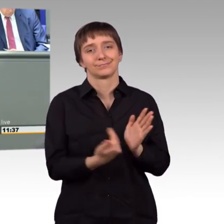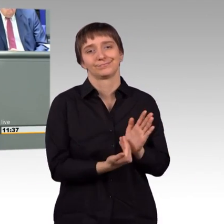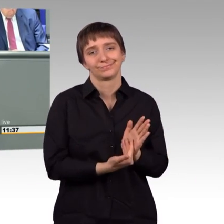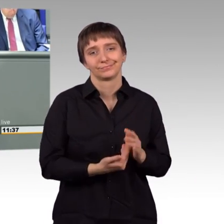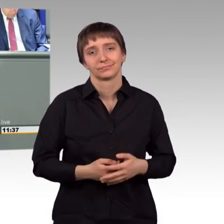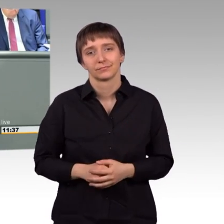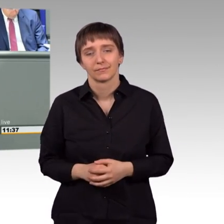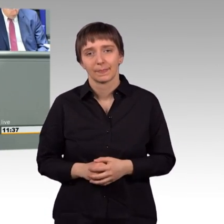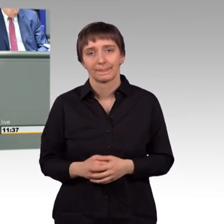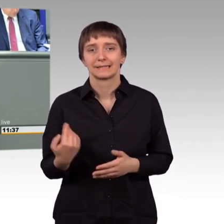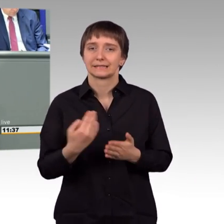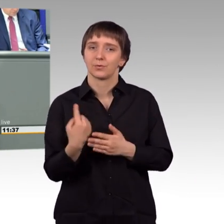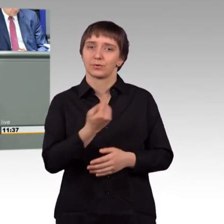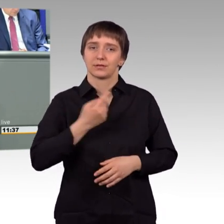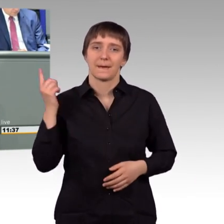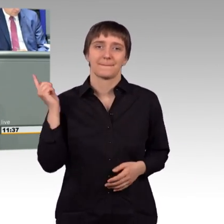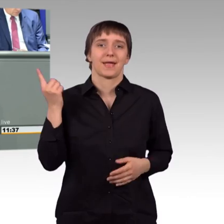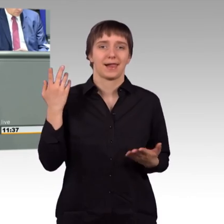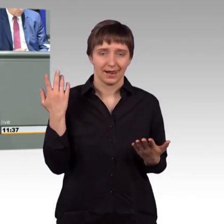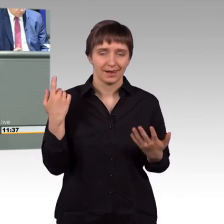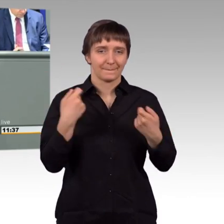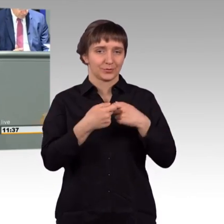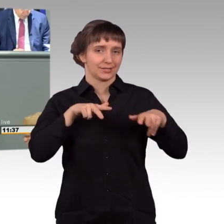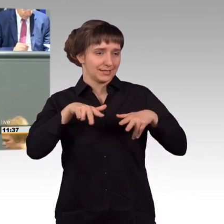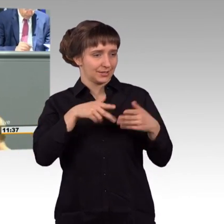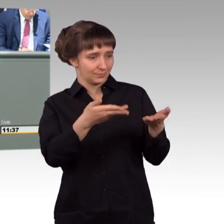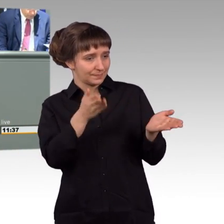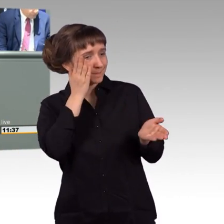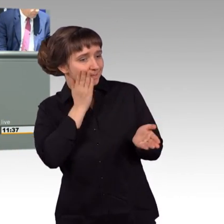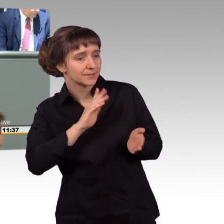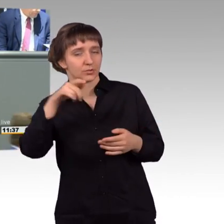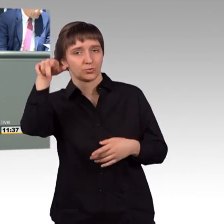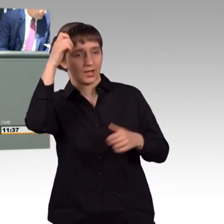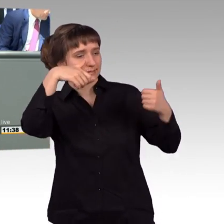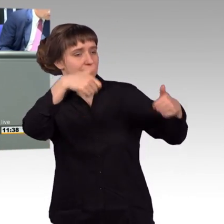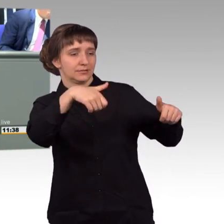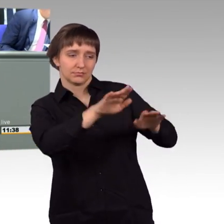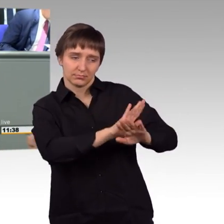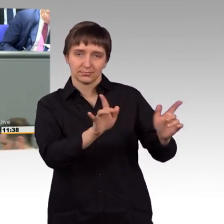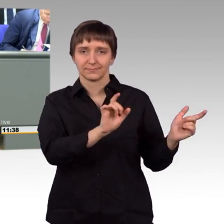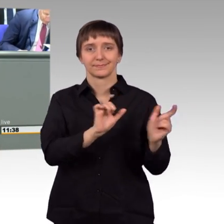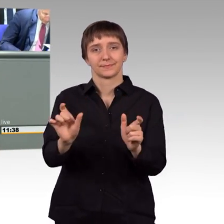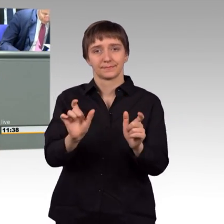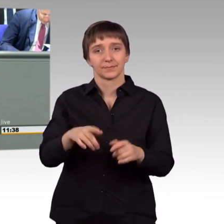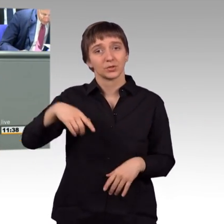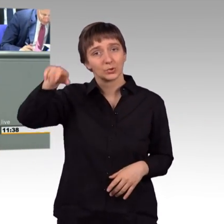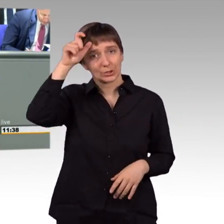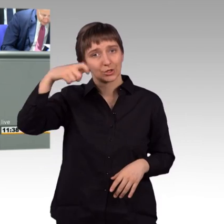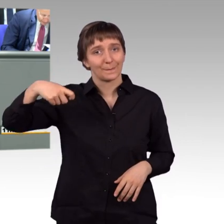Unser Appell daher an die Bundesregierung, lassen Sie sich nicht unter Druck setzen. Und wenn der türkische Präsident dann tatsächlich wieder